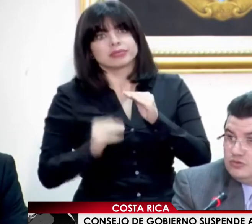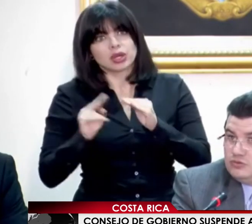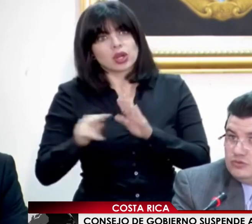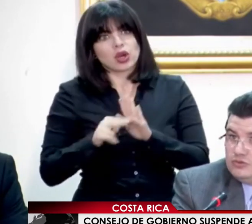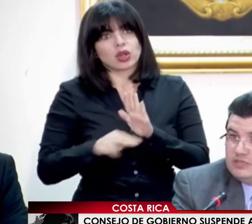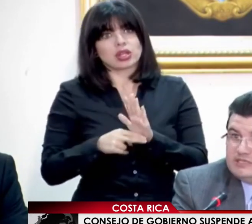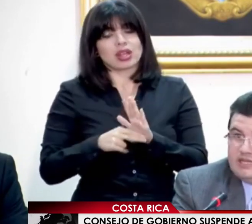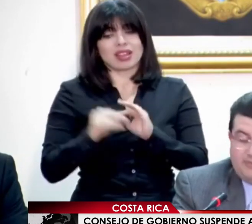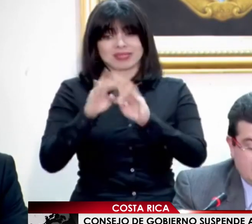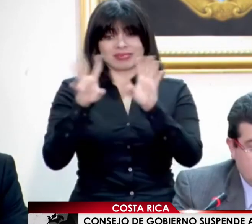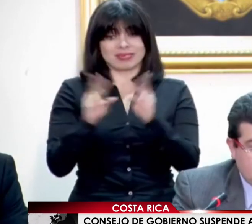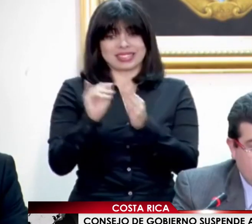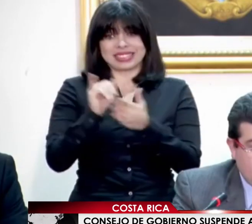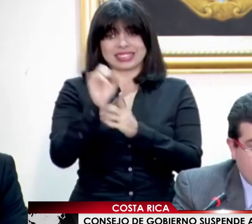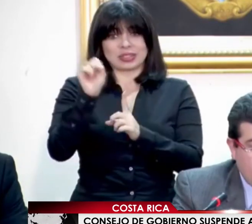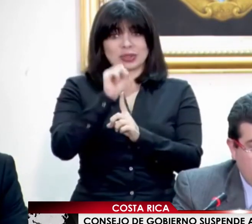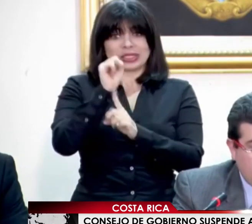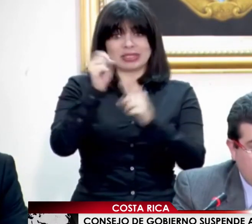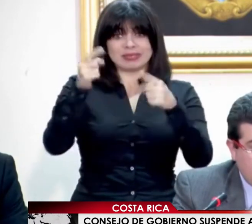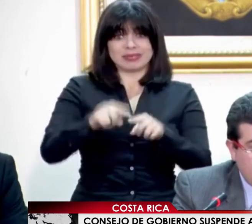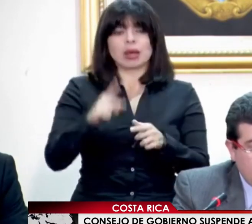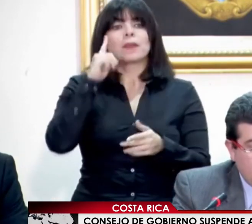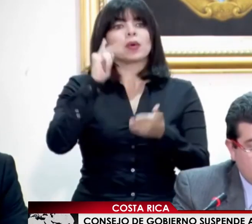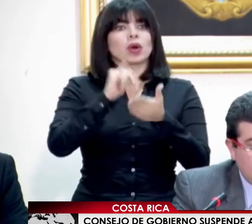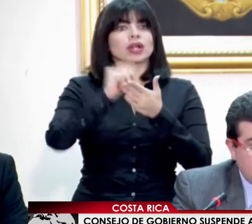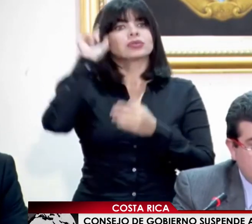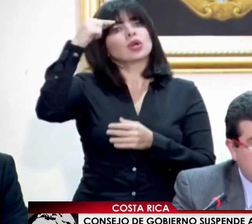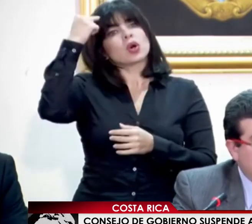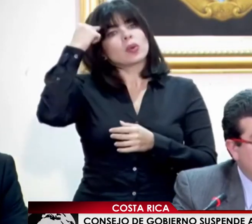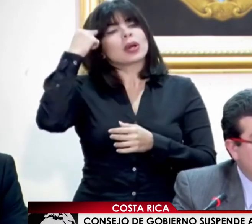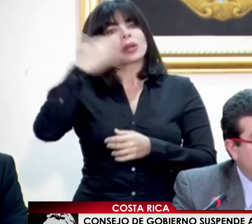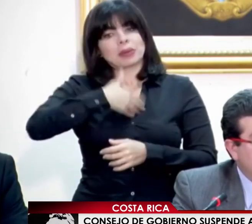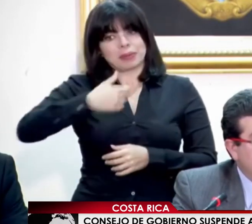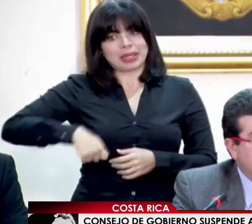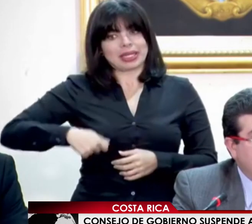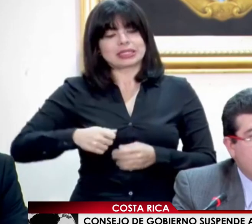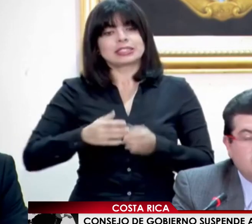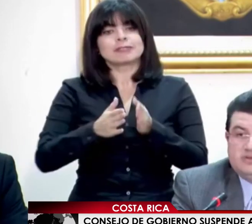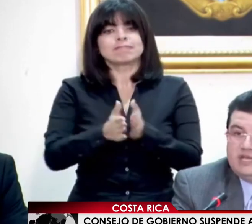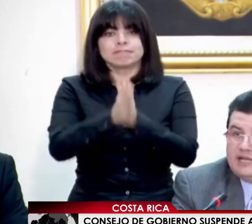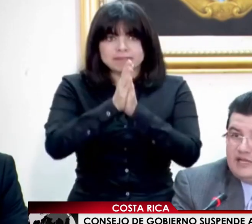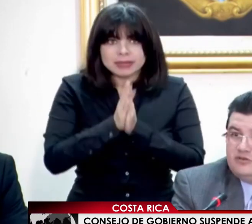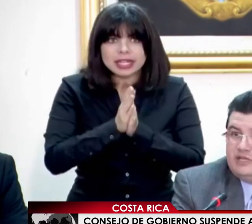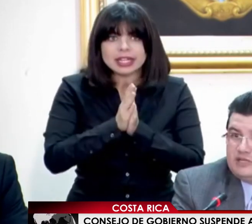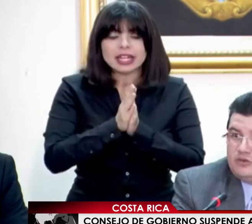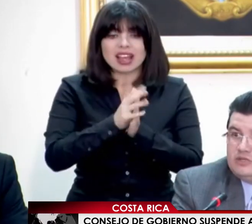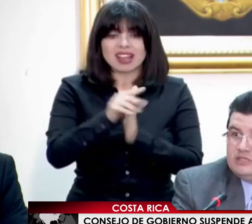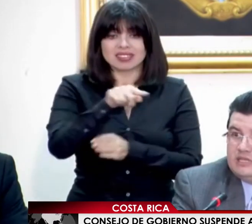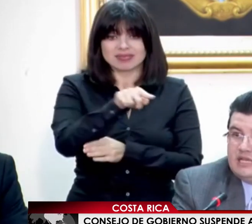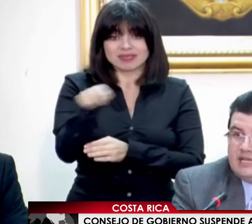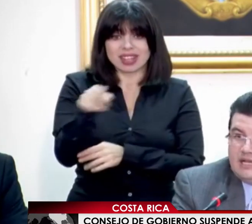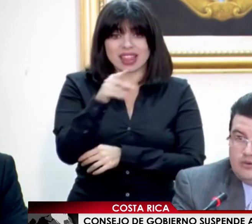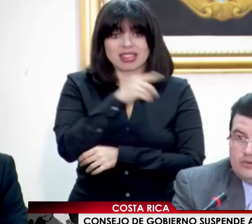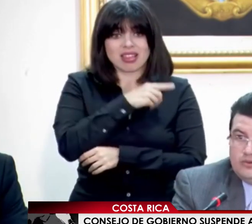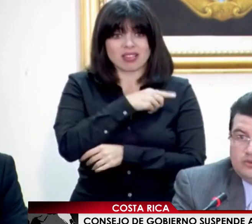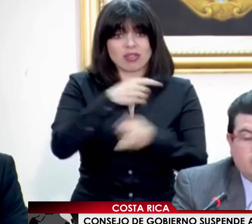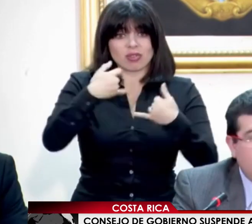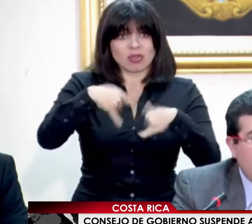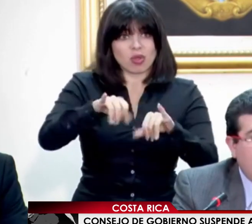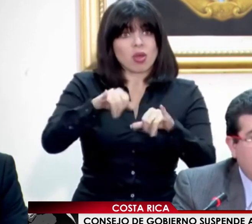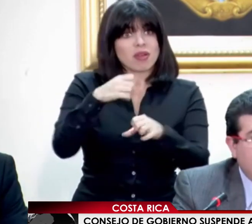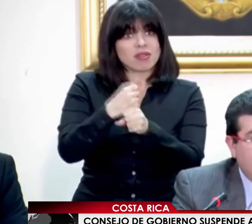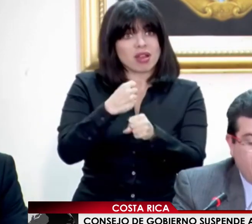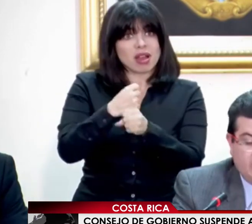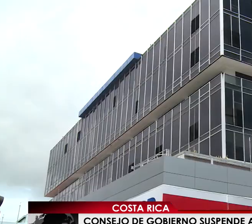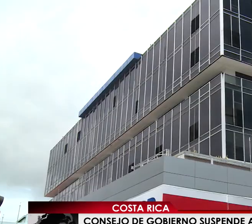desde la Presidencia de la República la solicitud de renuncia a aquellos directores que aún no